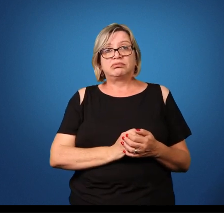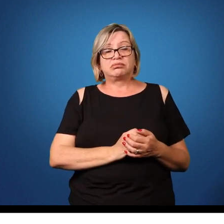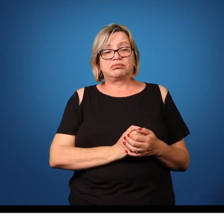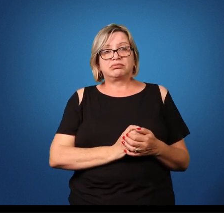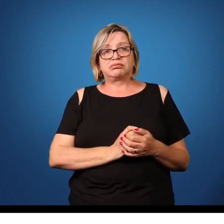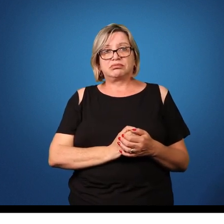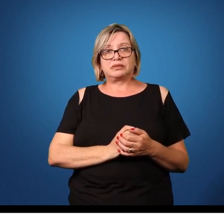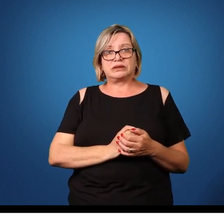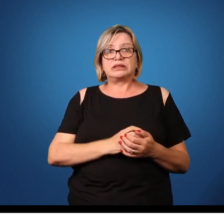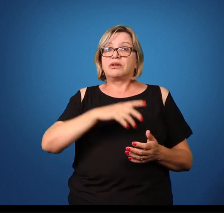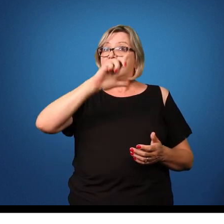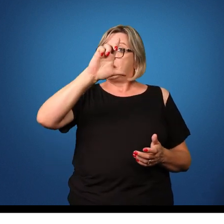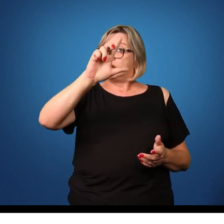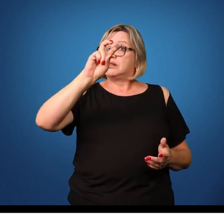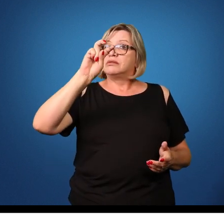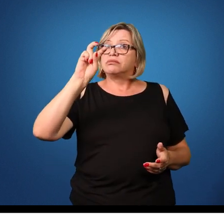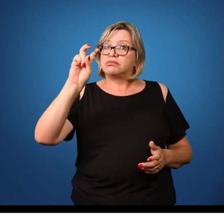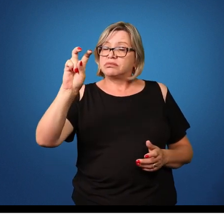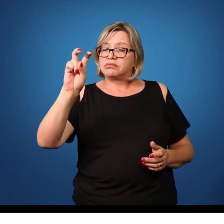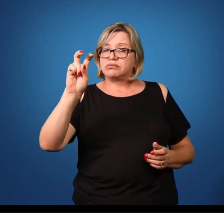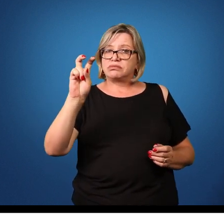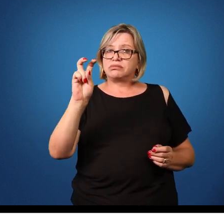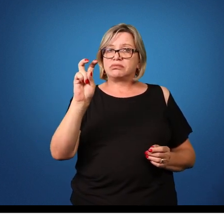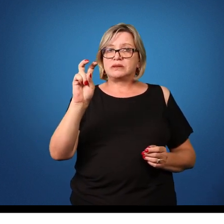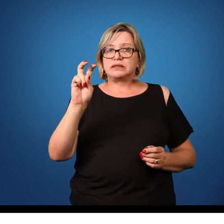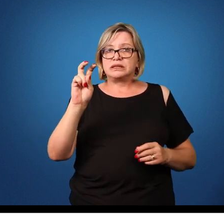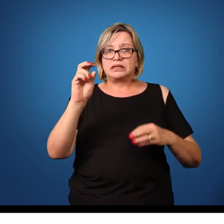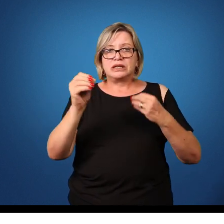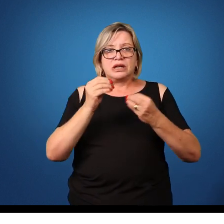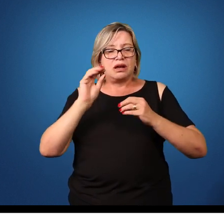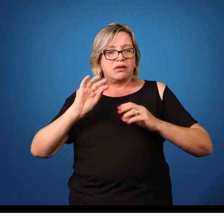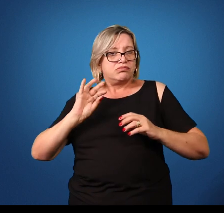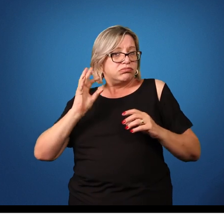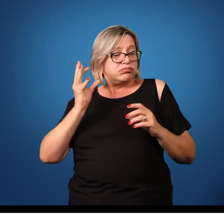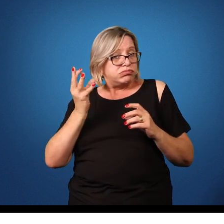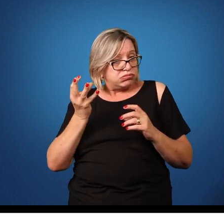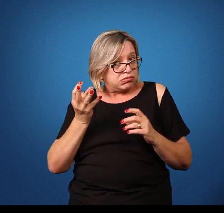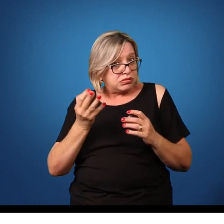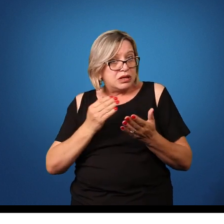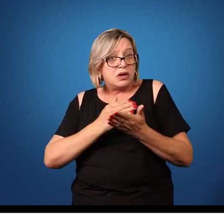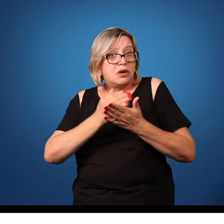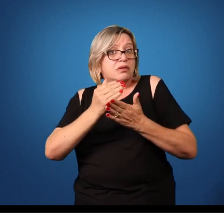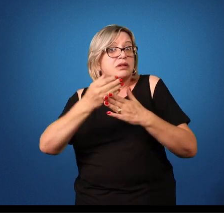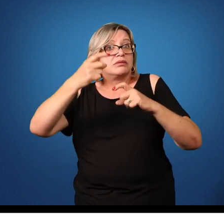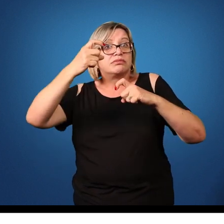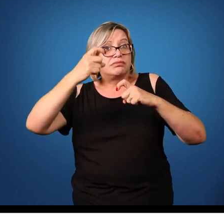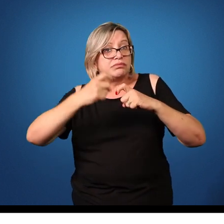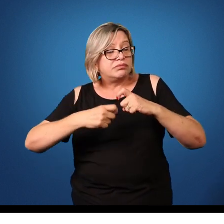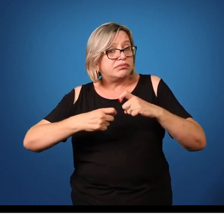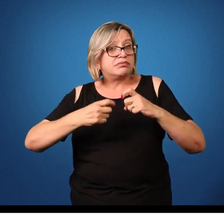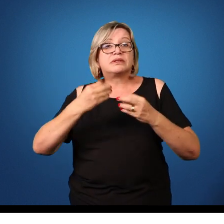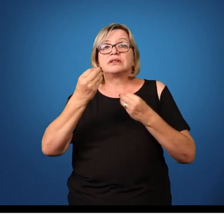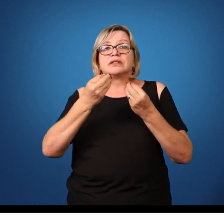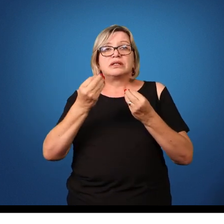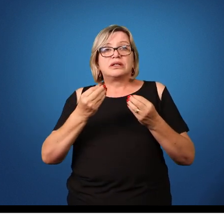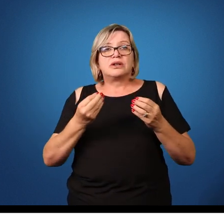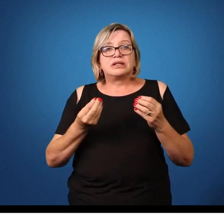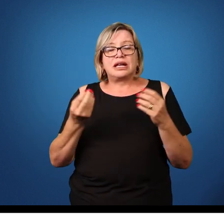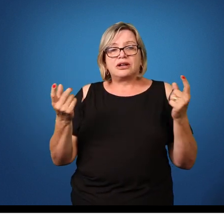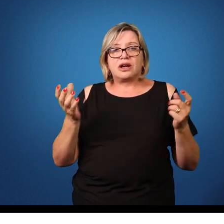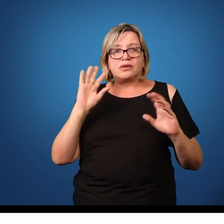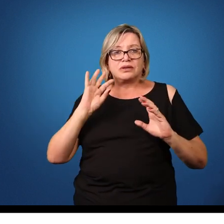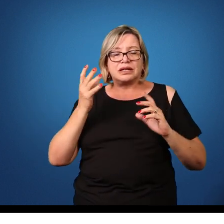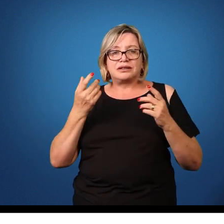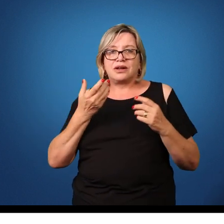Nessa fase, a maturidade sexual é alcançada, e nesse caso, machos e